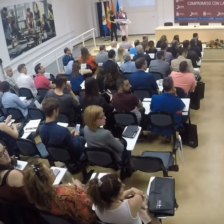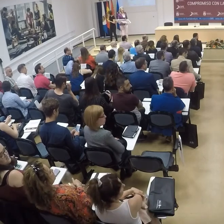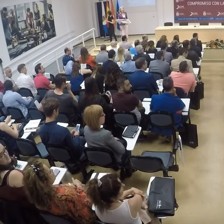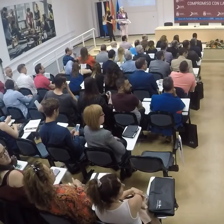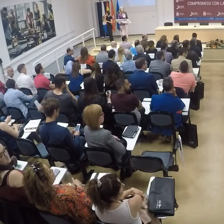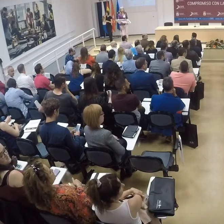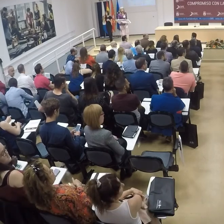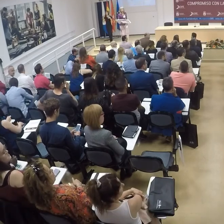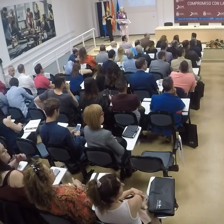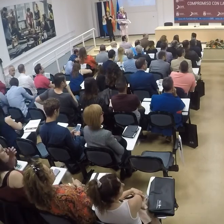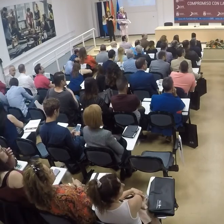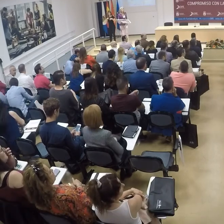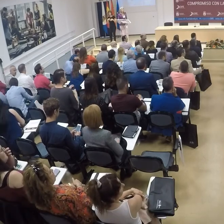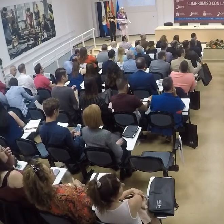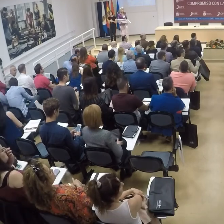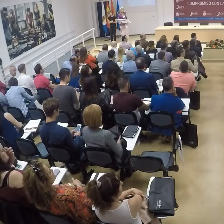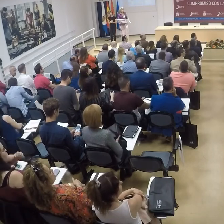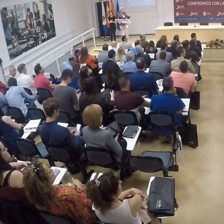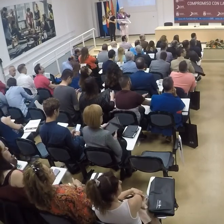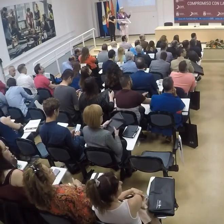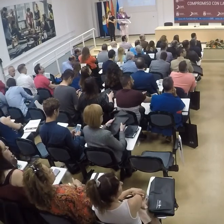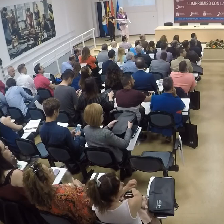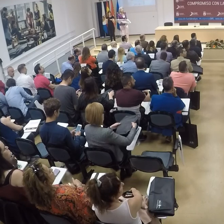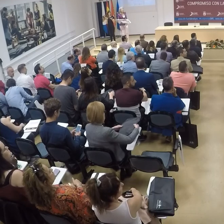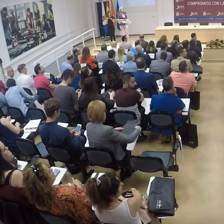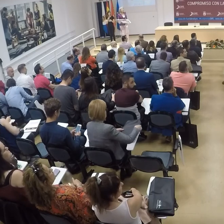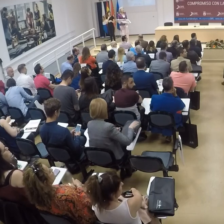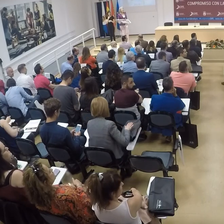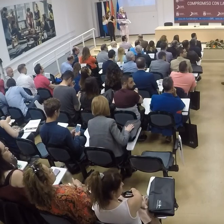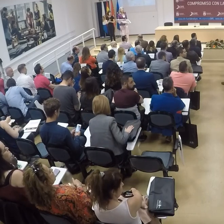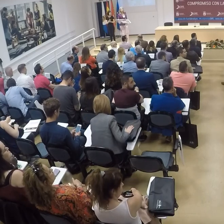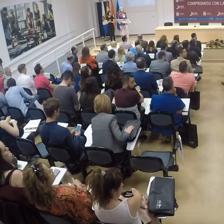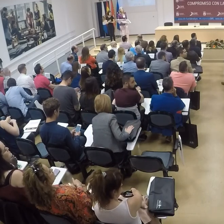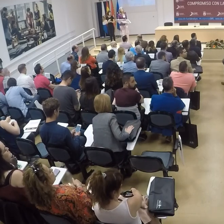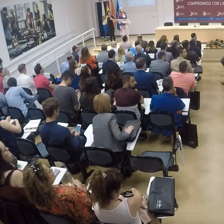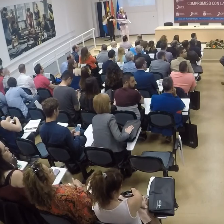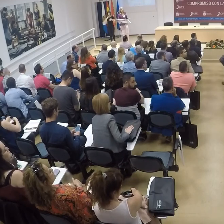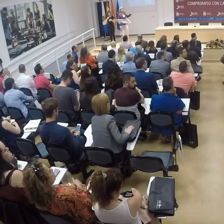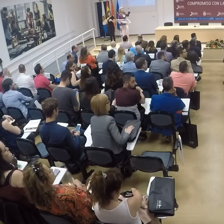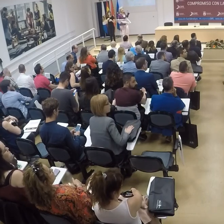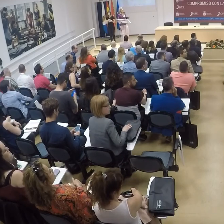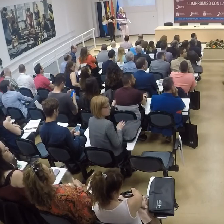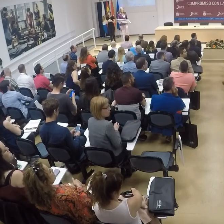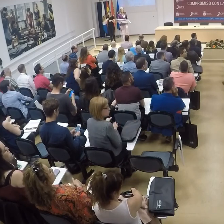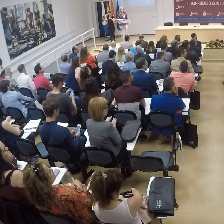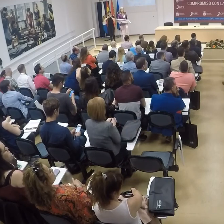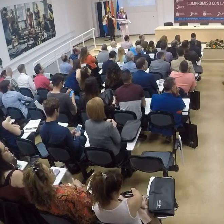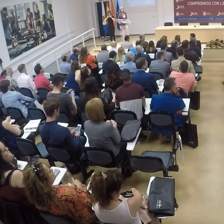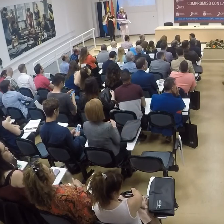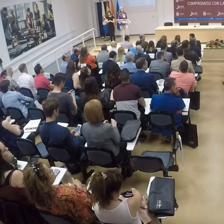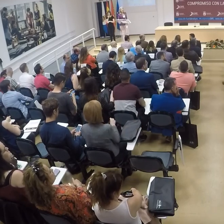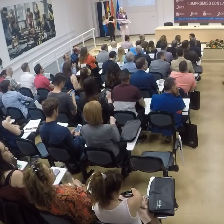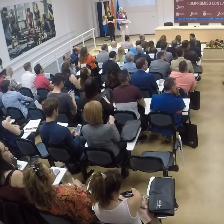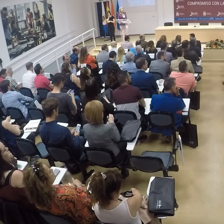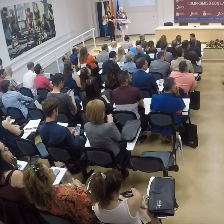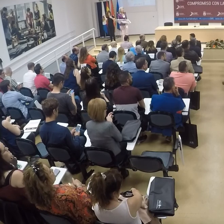Bueno, la verdad es que hoy se ha reconocido y han tenido los tres premios que hemos dicho, pero realmente se ha reconocido a todos aquellos que en el vídeo veíamos han participado en este